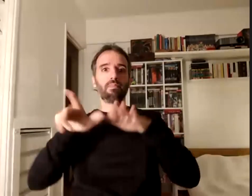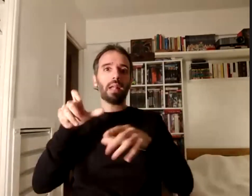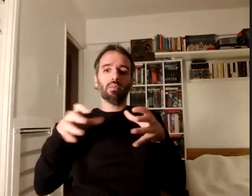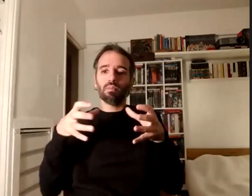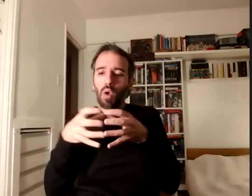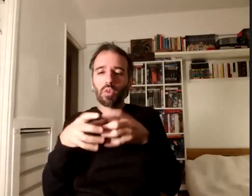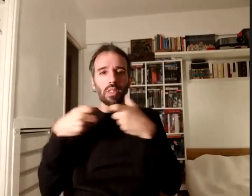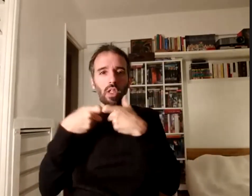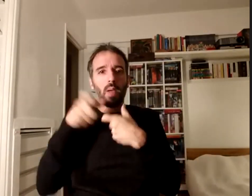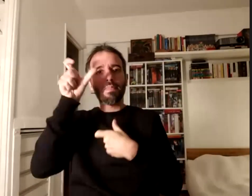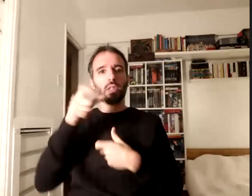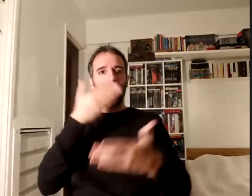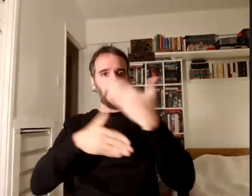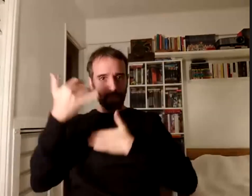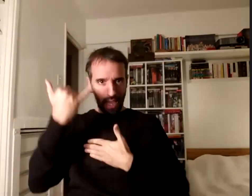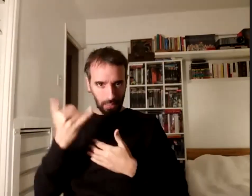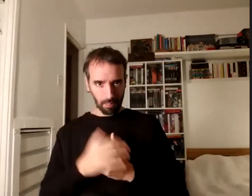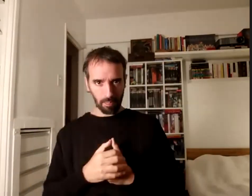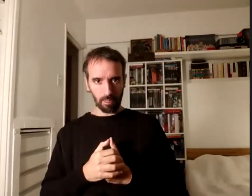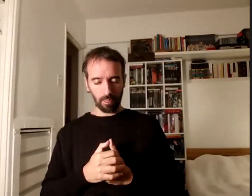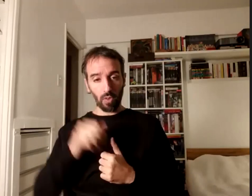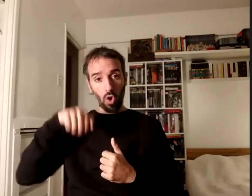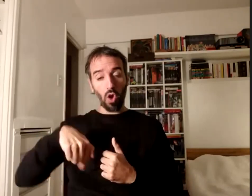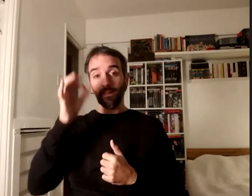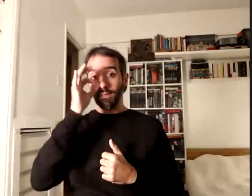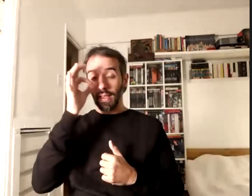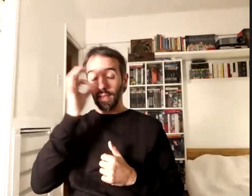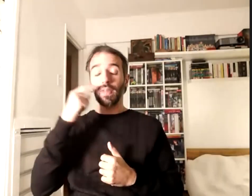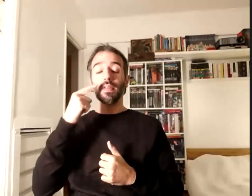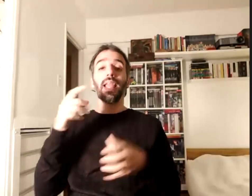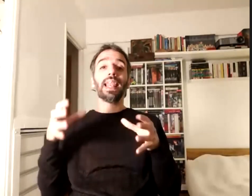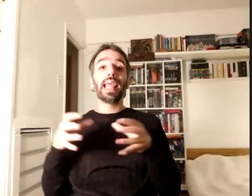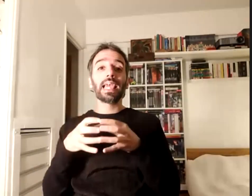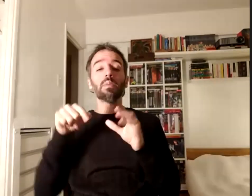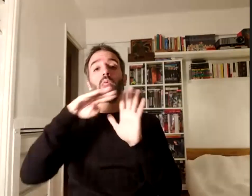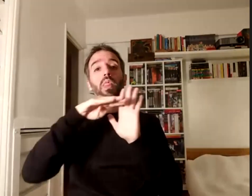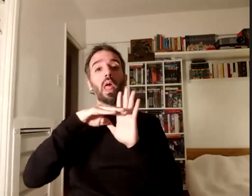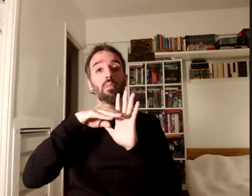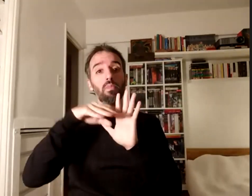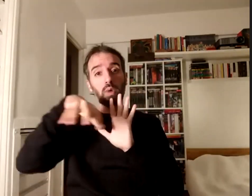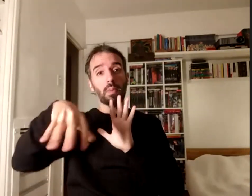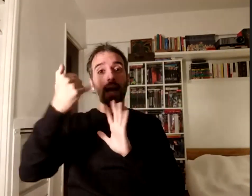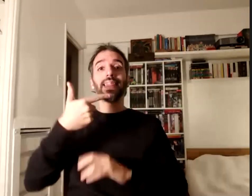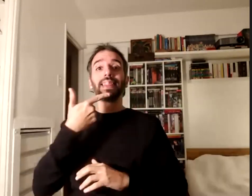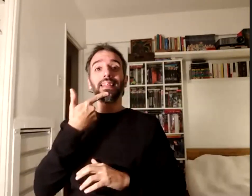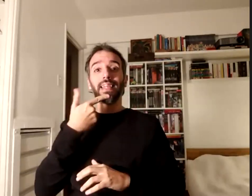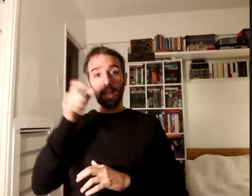2020 el equipo del programa está conformado por 17 personas que integramos además que